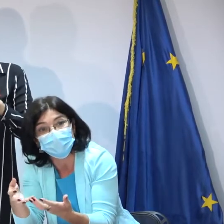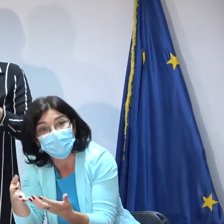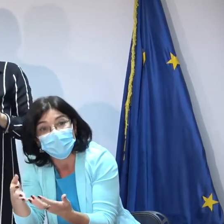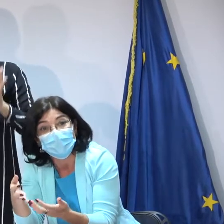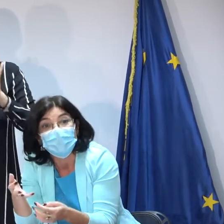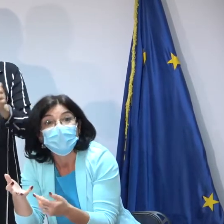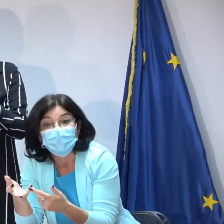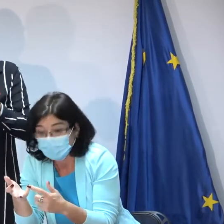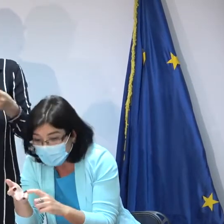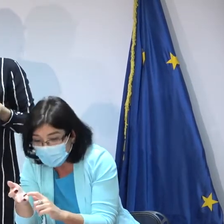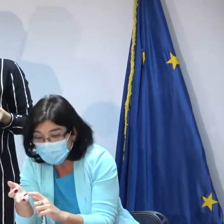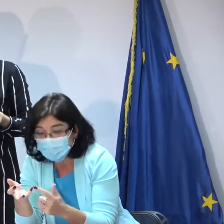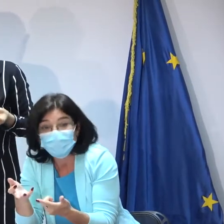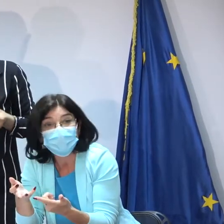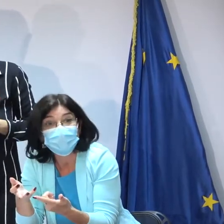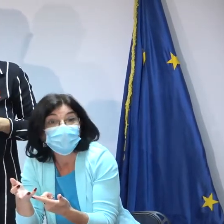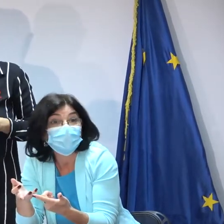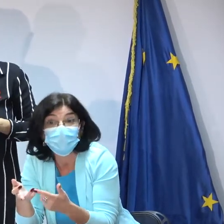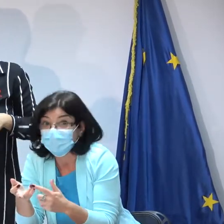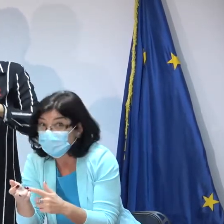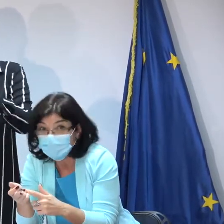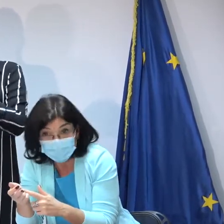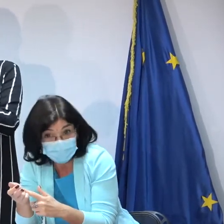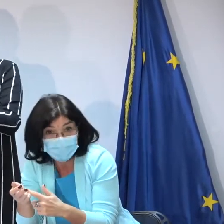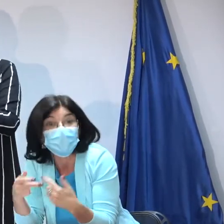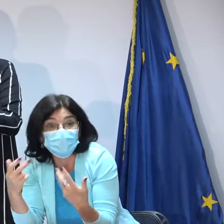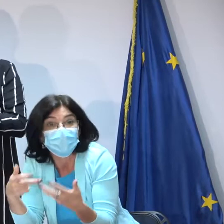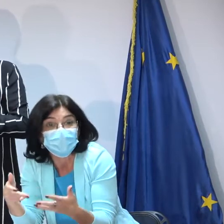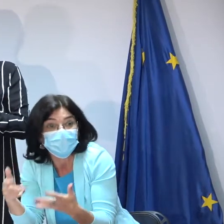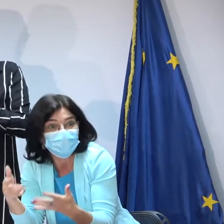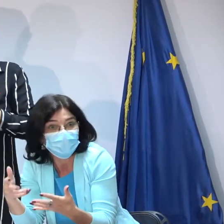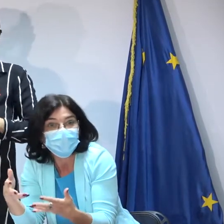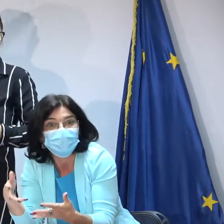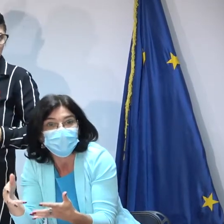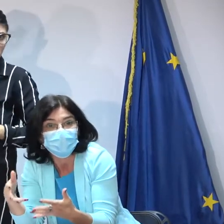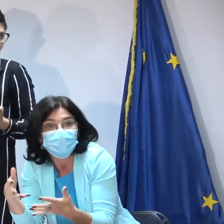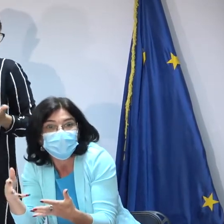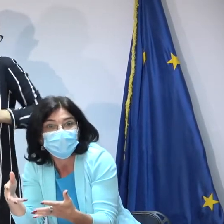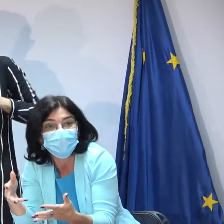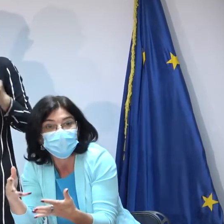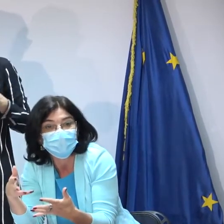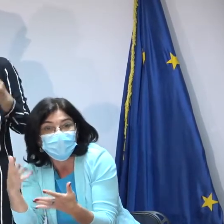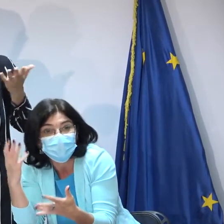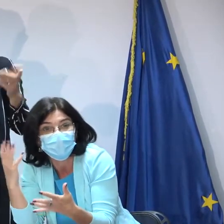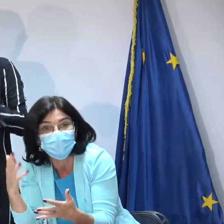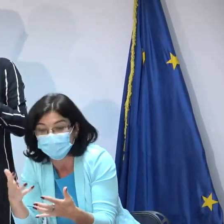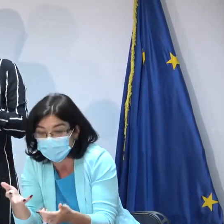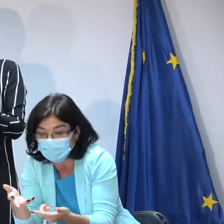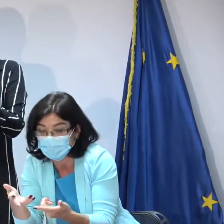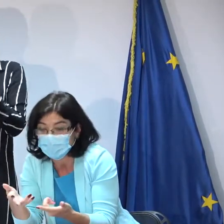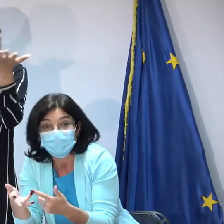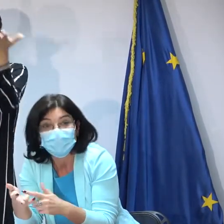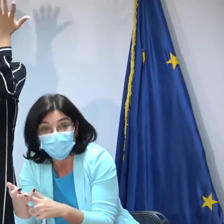să dovedească că a făcut ceva că și-a căutat un loc de număr că muncește ca zilier că trăim în România deci da nu trebuie să ne propunem